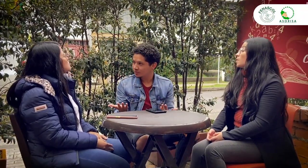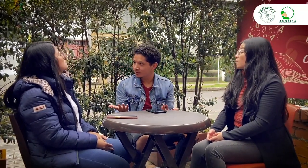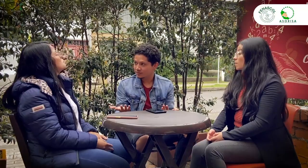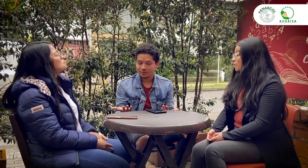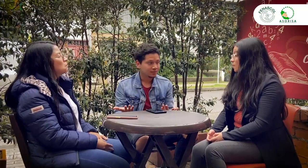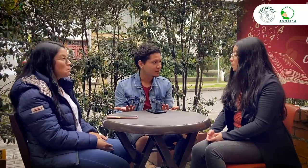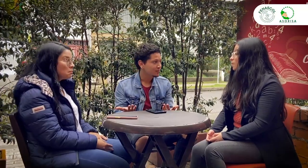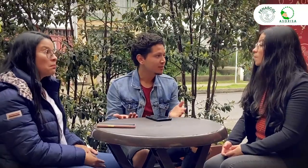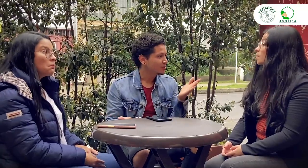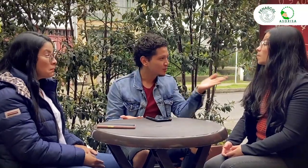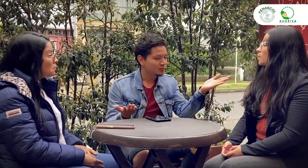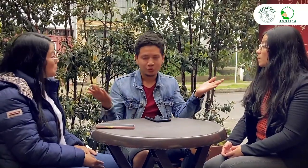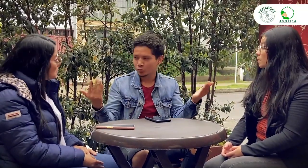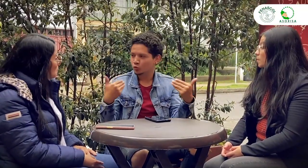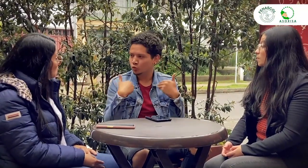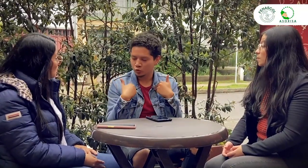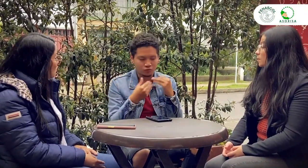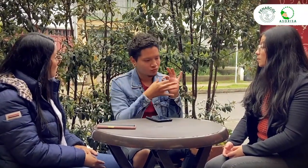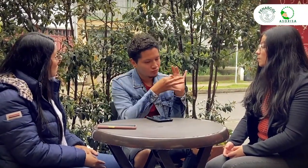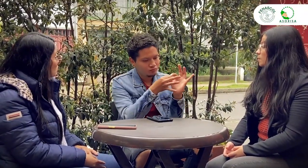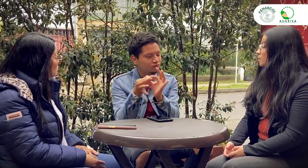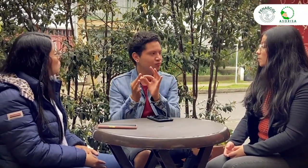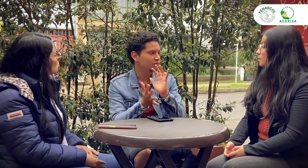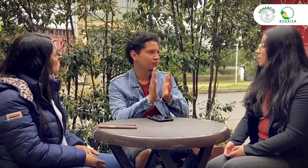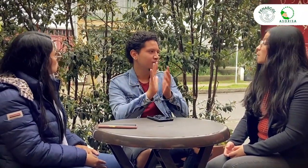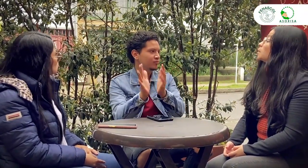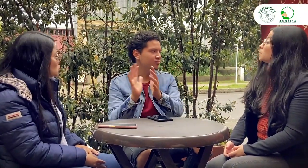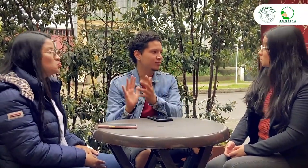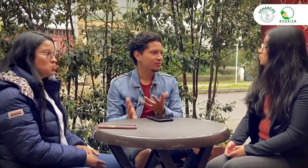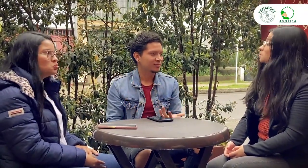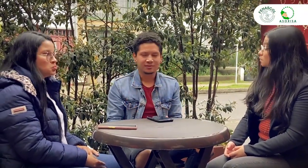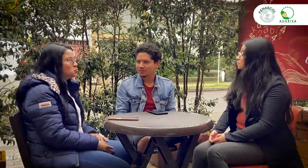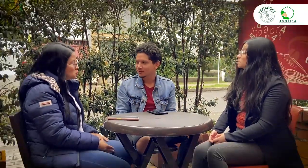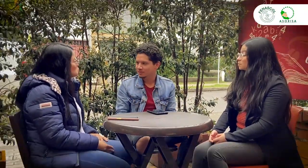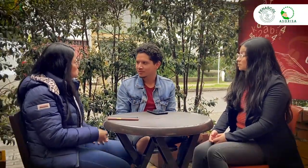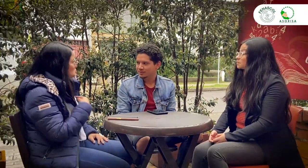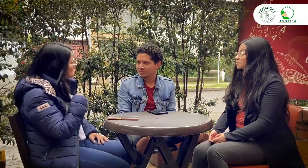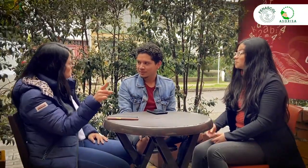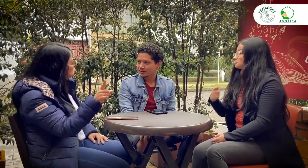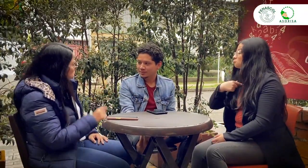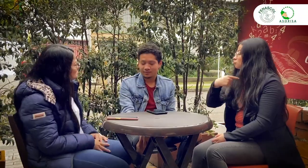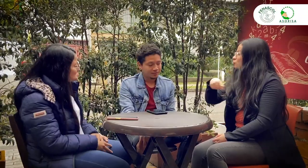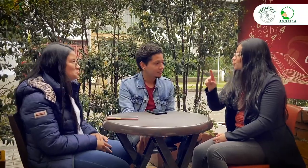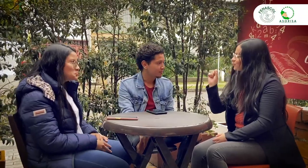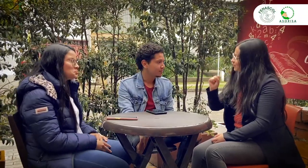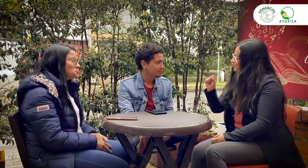A ti, a ti y a mí la lengua de señas nos une. Yo voy. Sí, yo también voy.